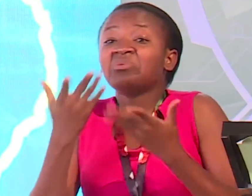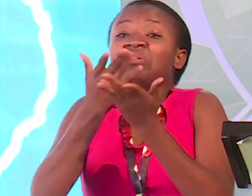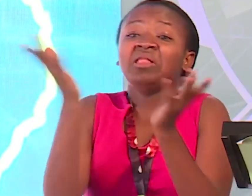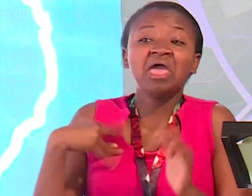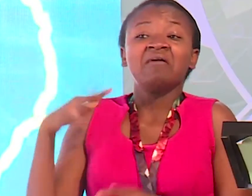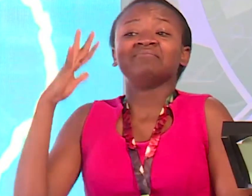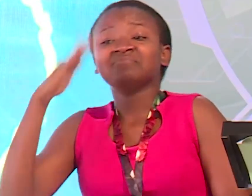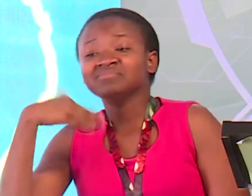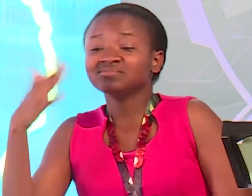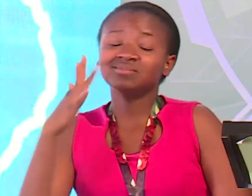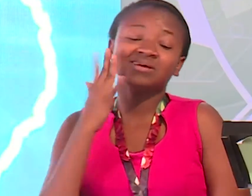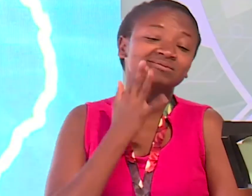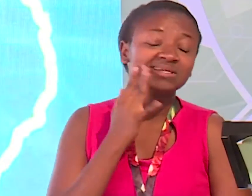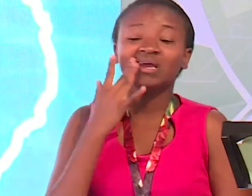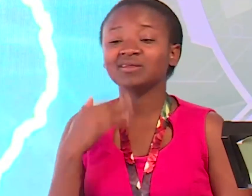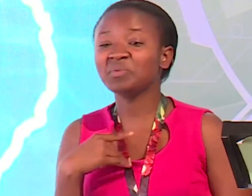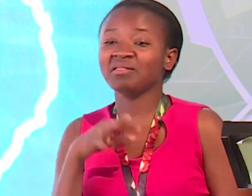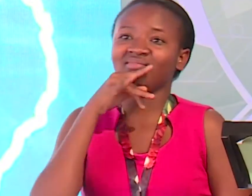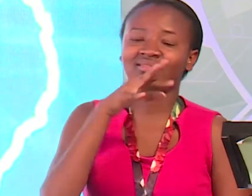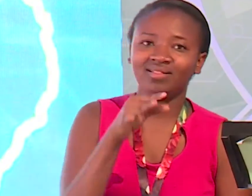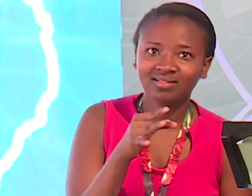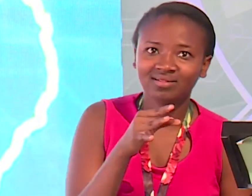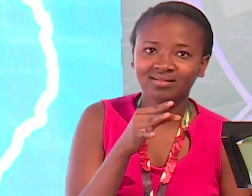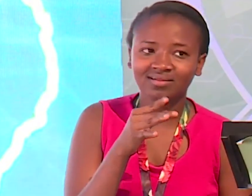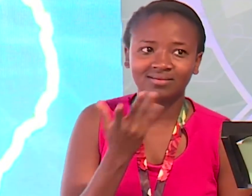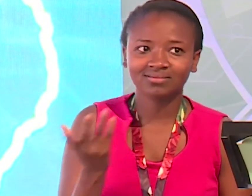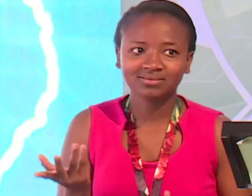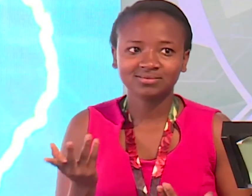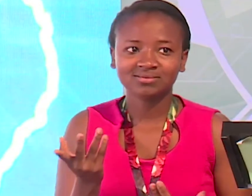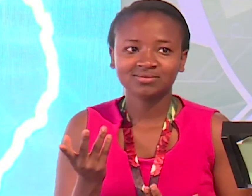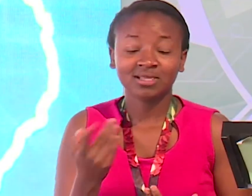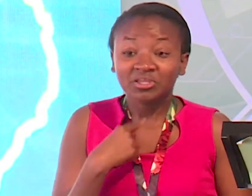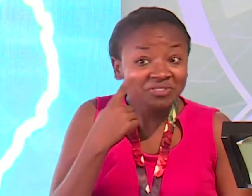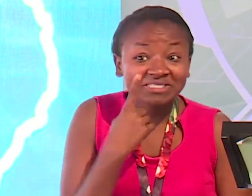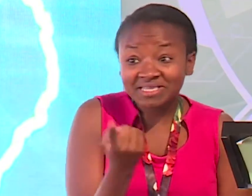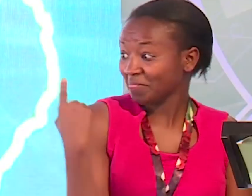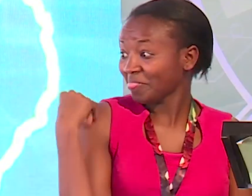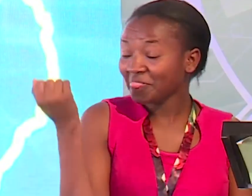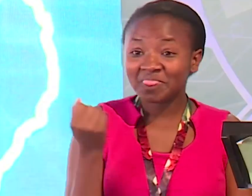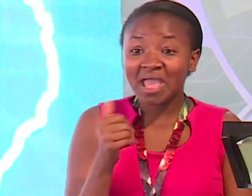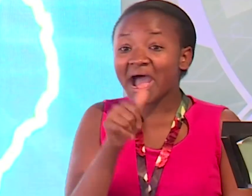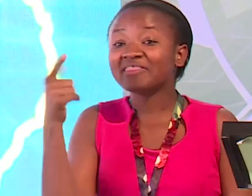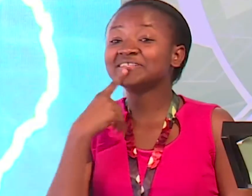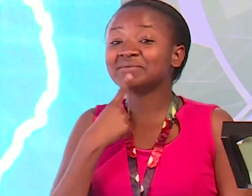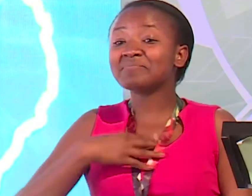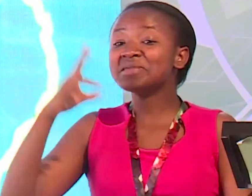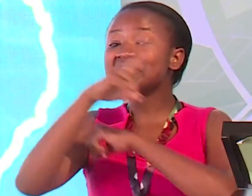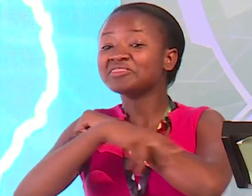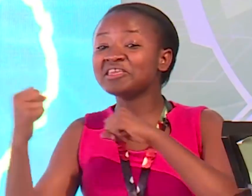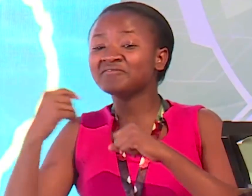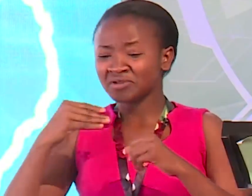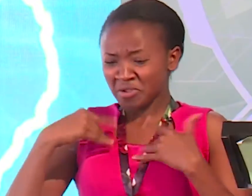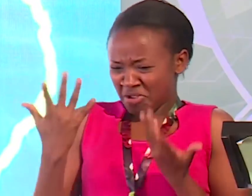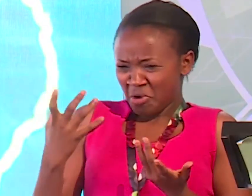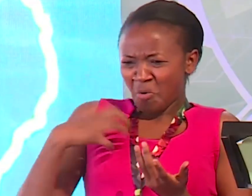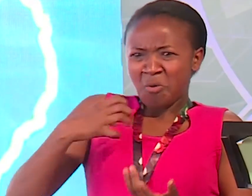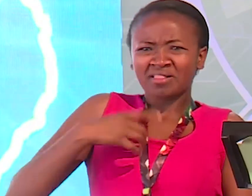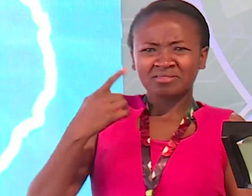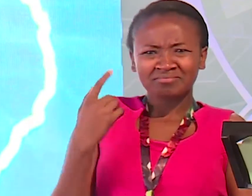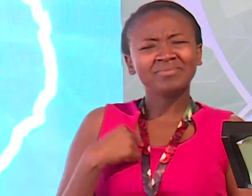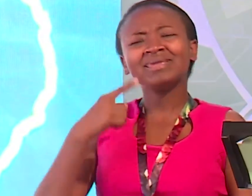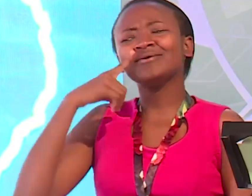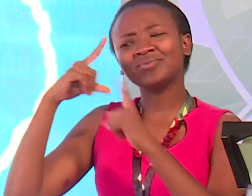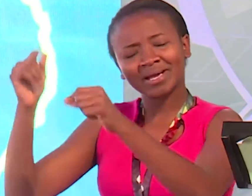Kila siku Kila siku Unaongea Ndiyona mwingine ya kisema Sijui ni mehiba mali ya nani Miminamuambia